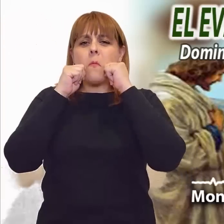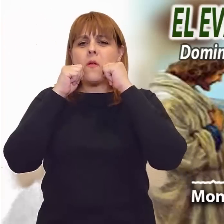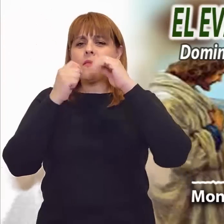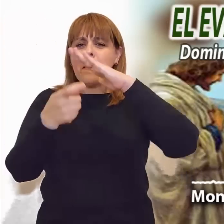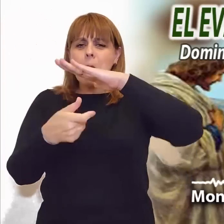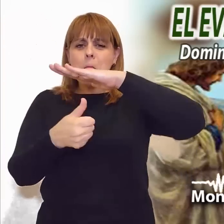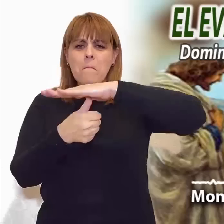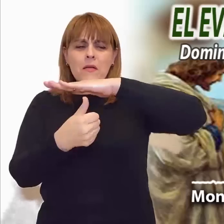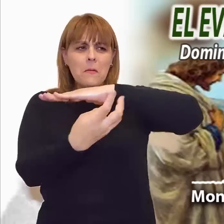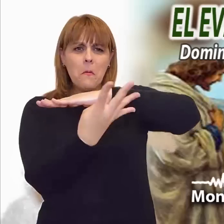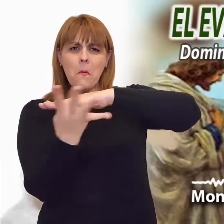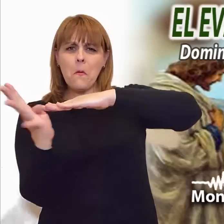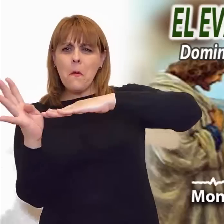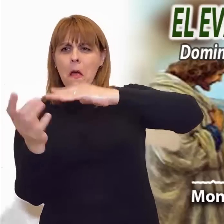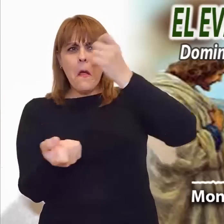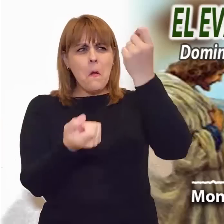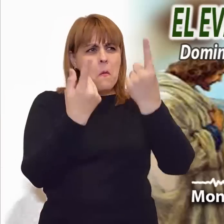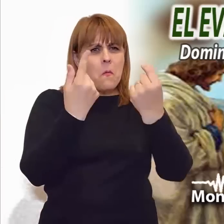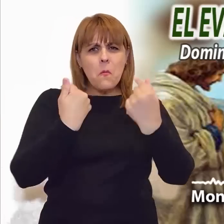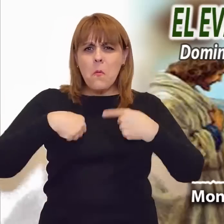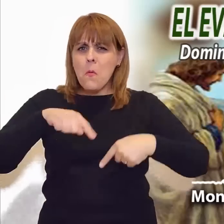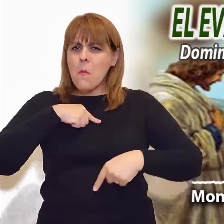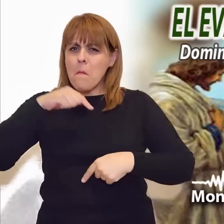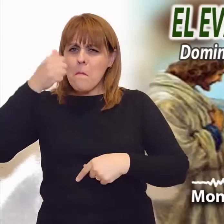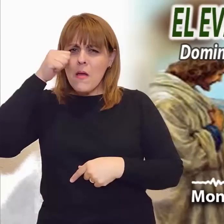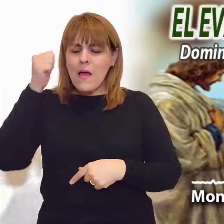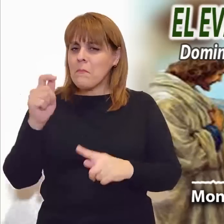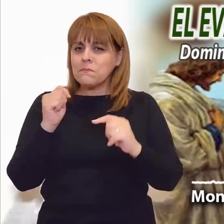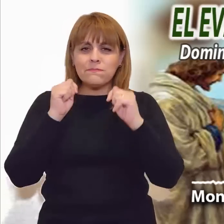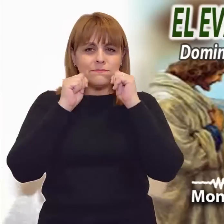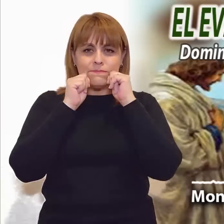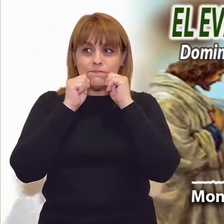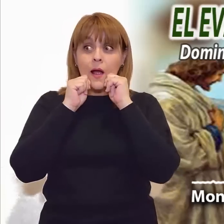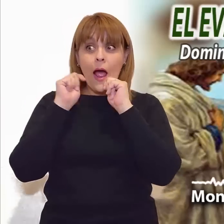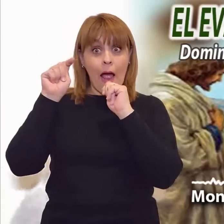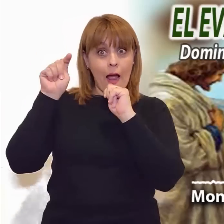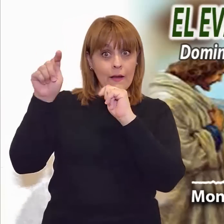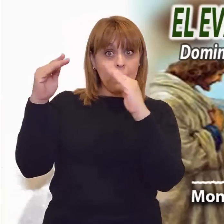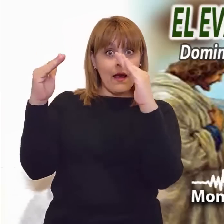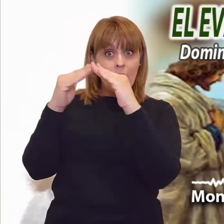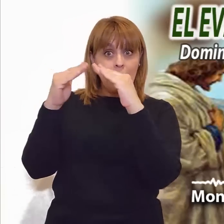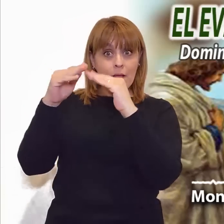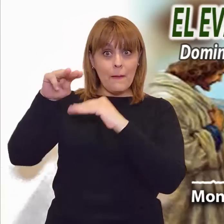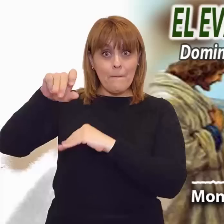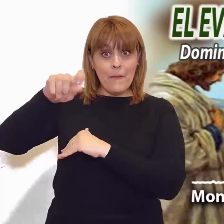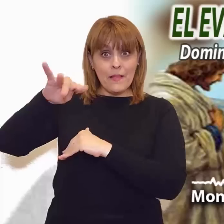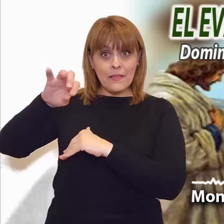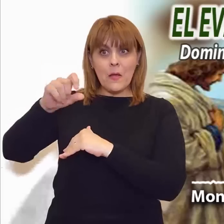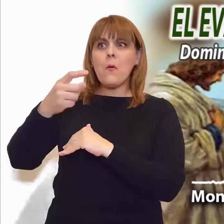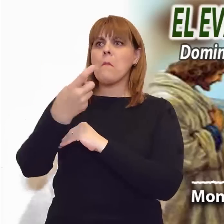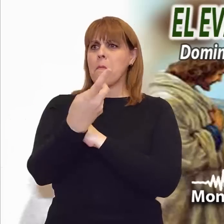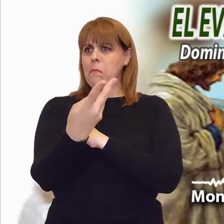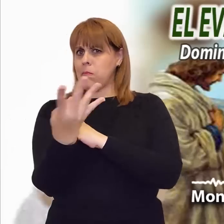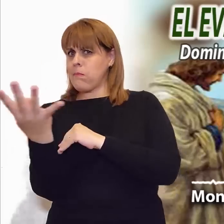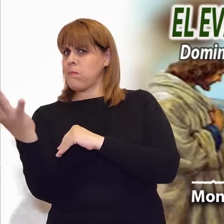impuros, con los pecadores y los publicanos. Quien se siente perfecto y santificado rechaza y se